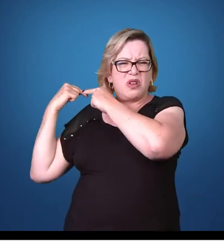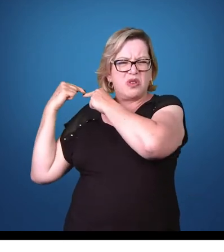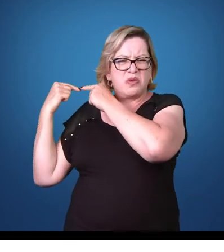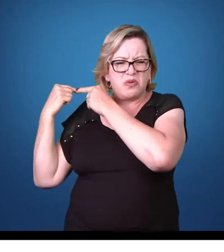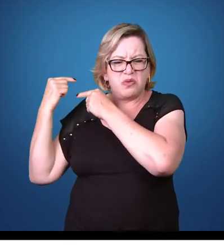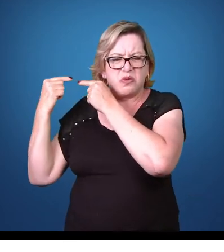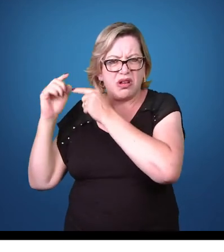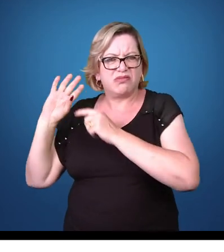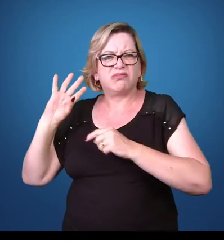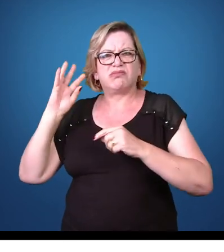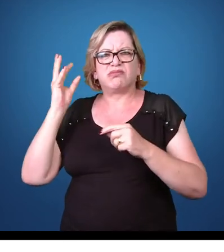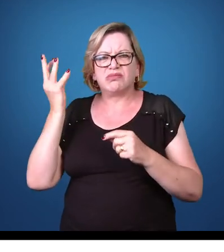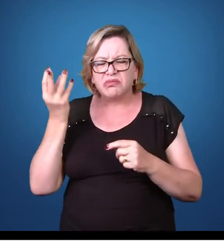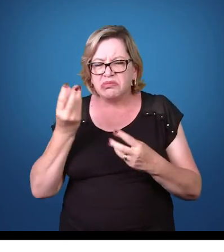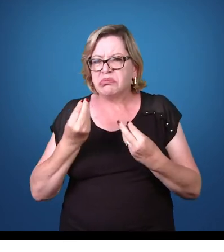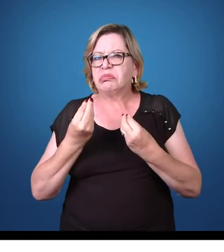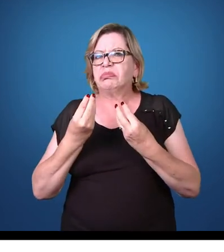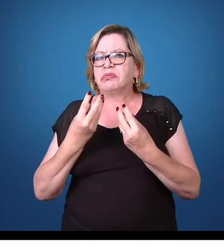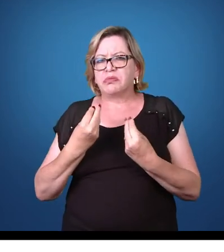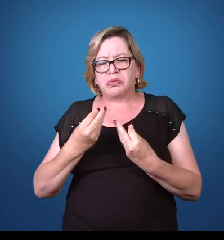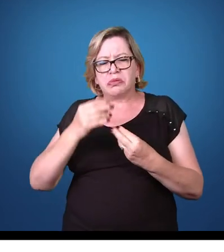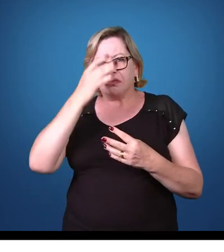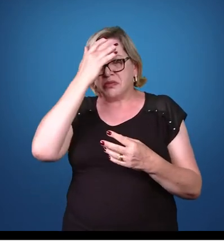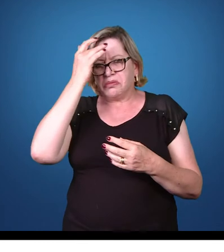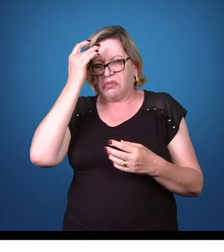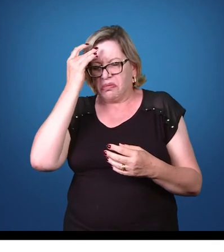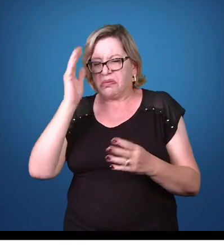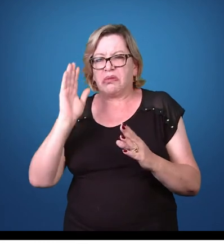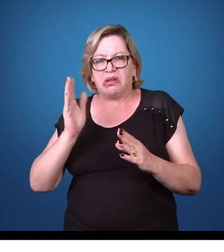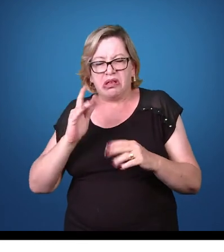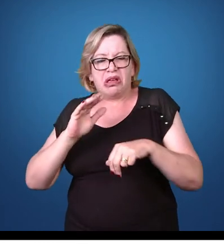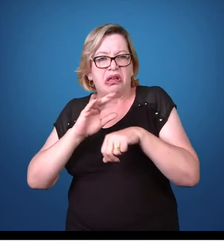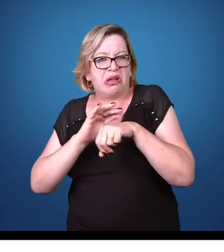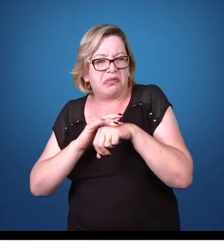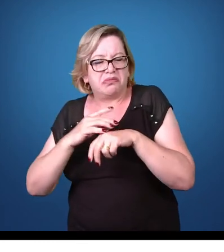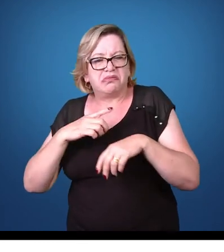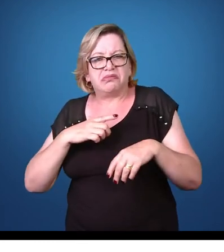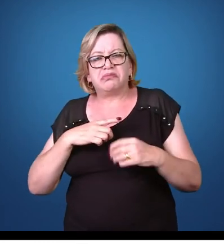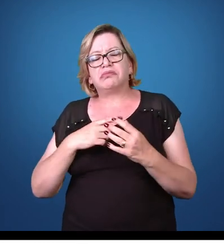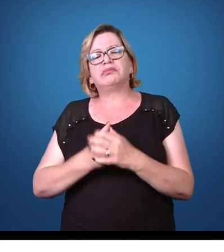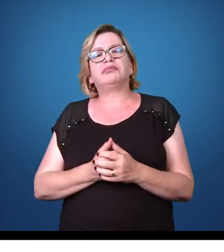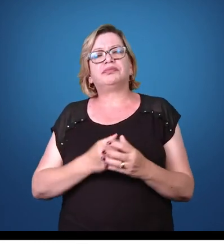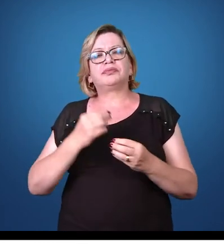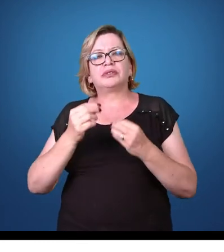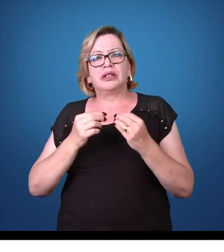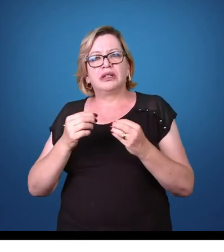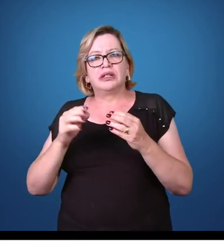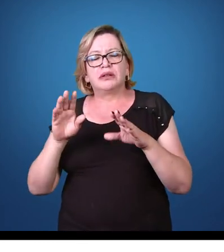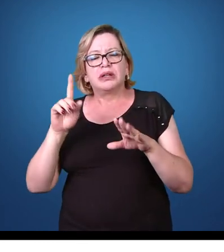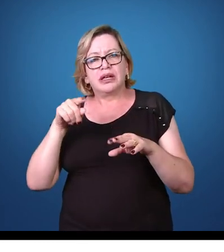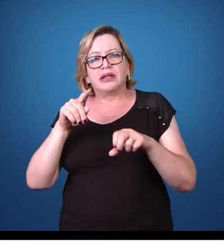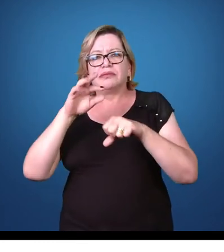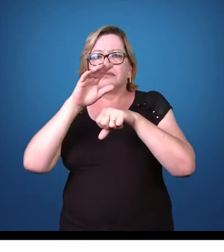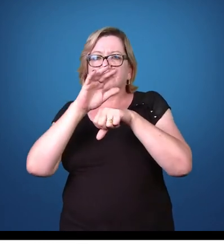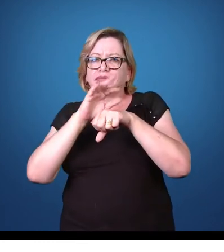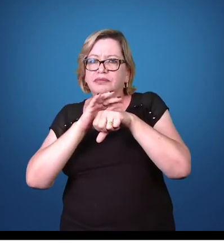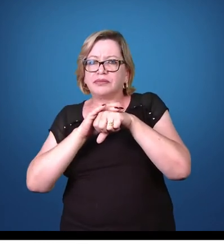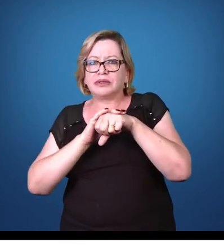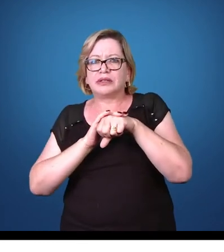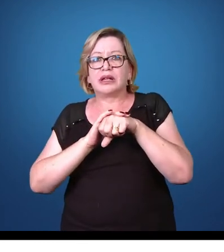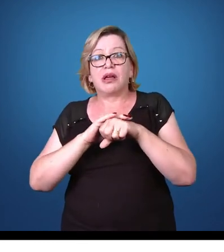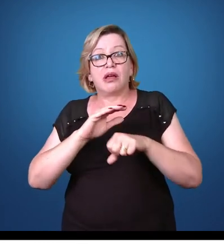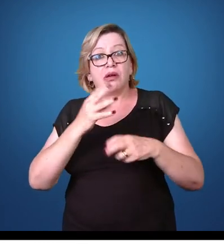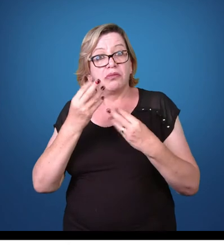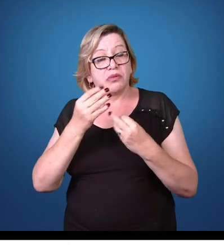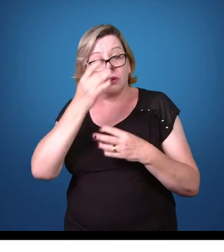flagelando aí a população humana há muito tempo. E é uma doença que ela mata